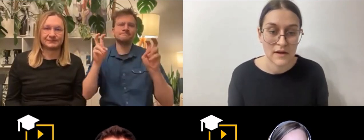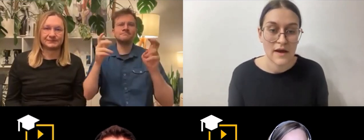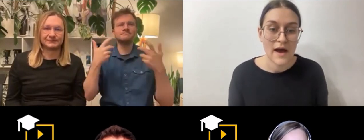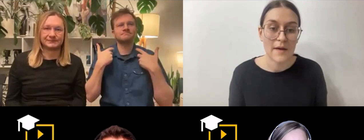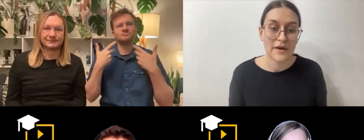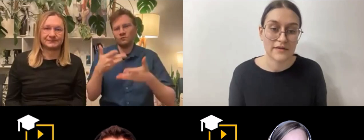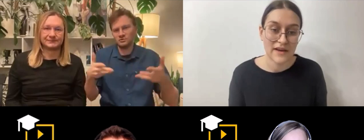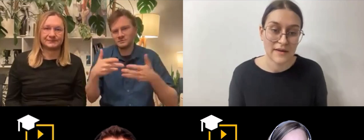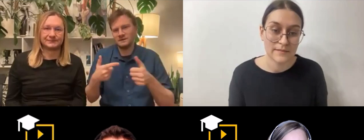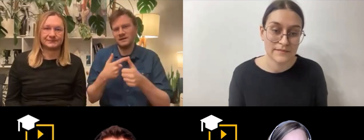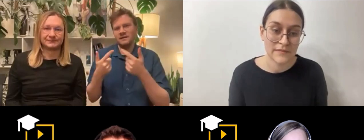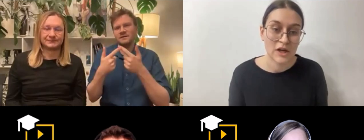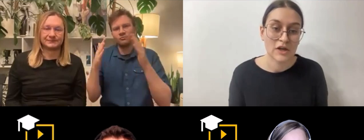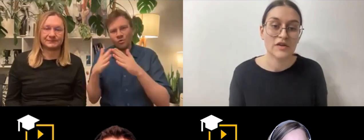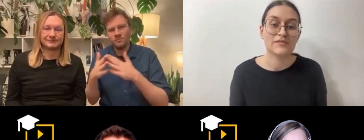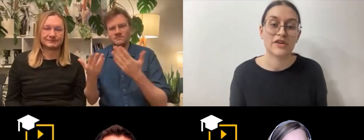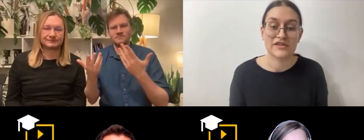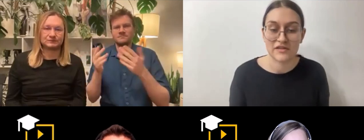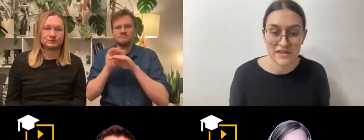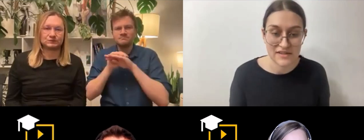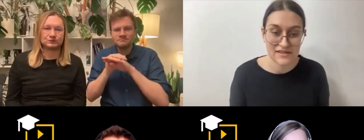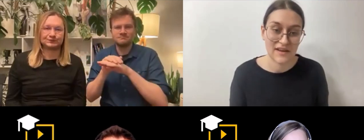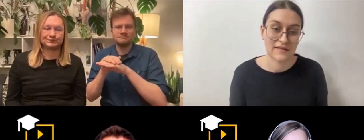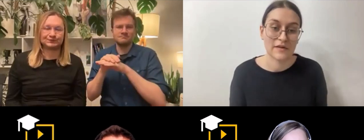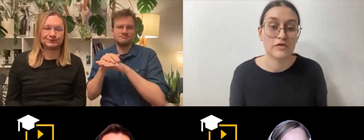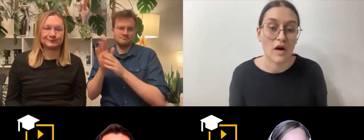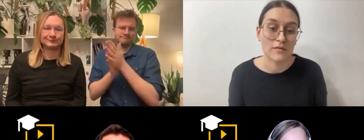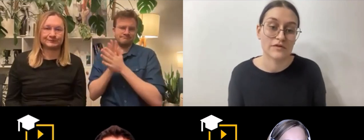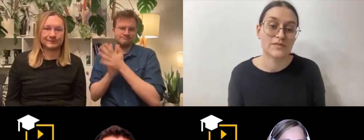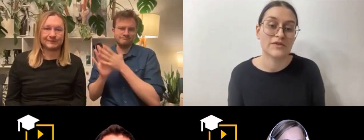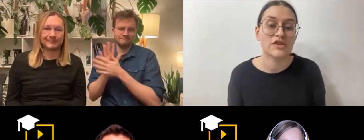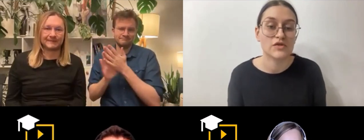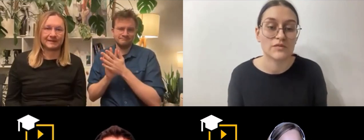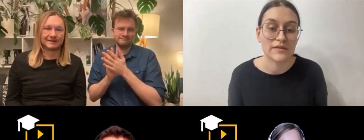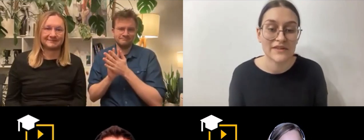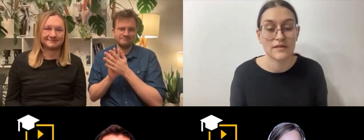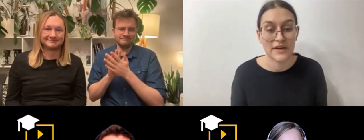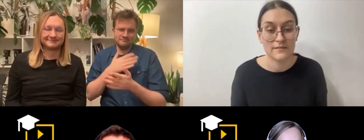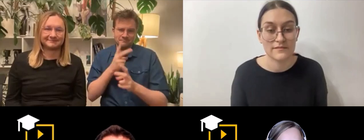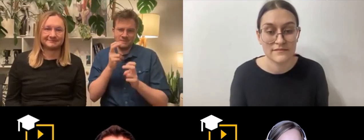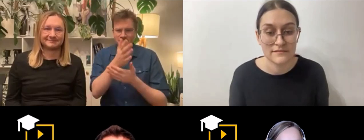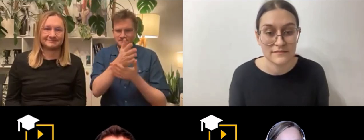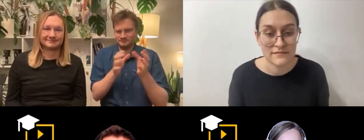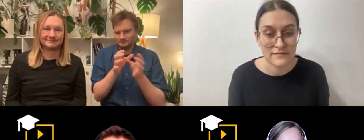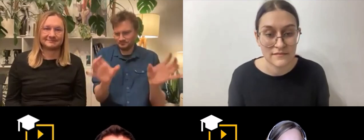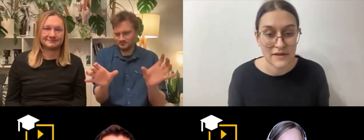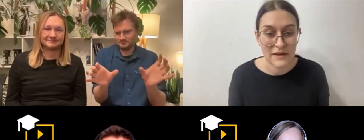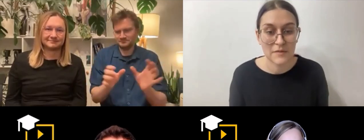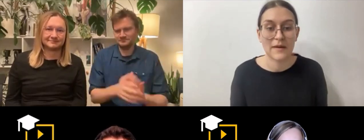A PJM to jest moje życie towarzyskie, w domu, z przyjaciółmi, wtedy migam. Jakby mam